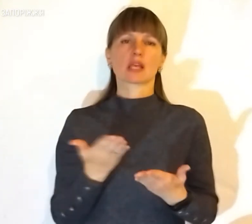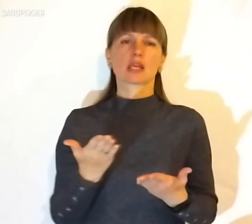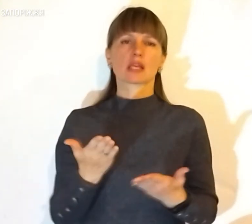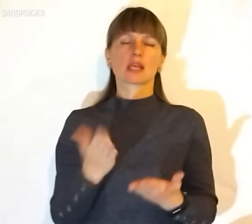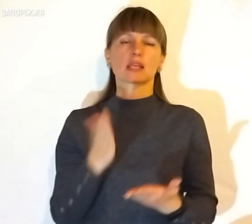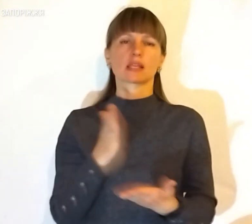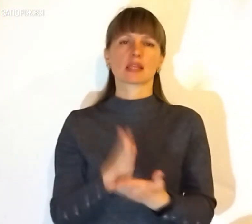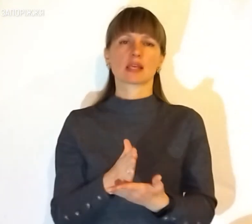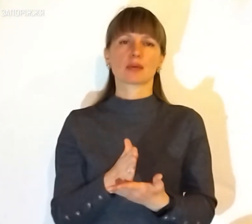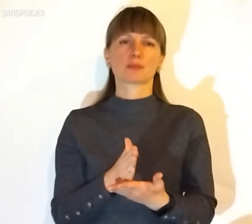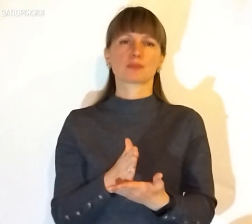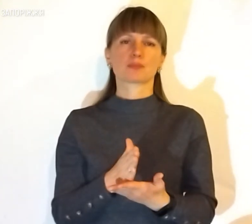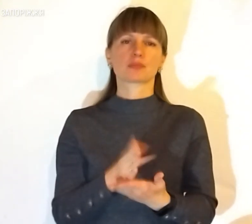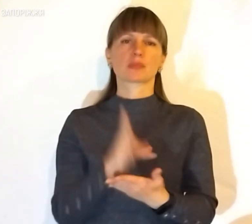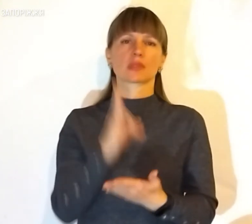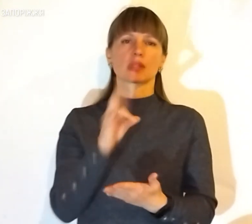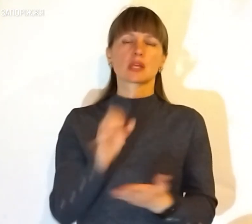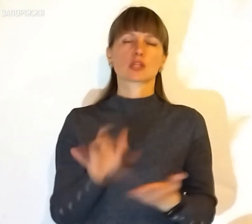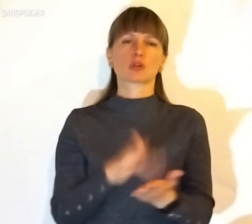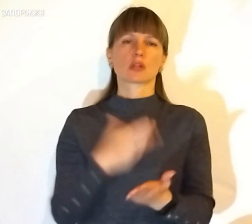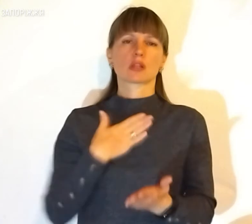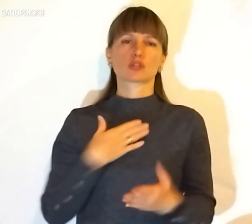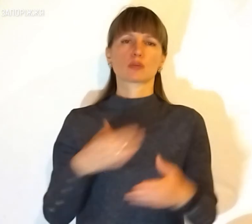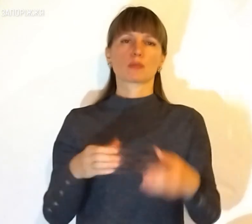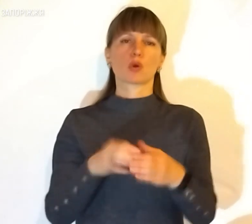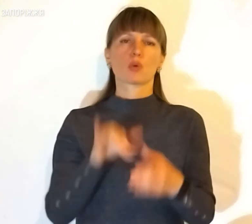є на сторінці нашої бригадни.